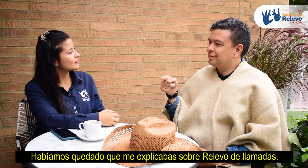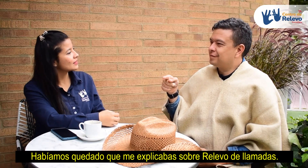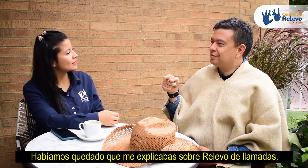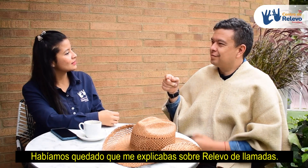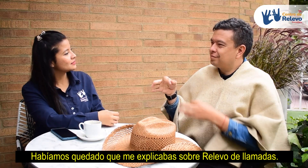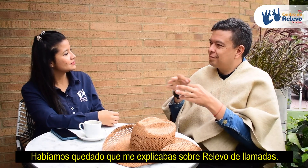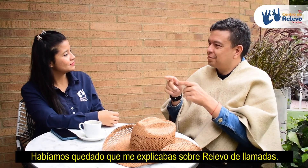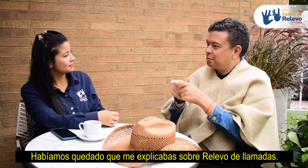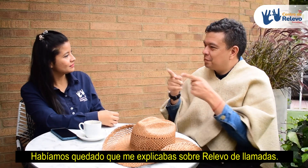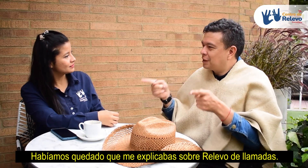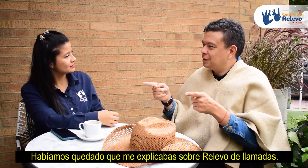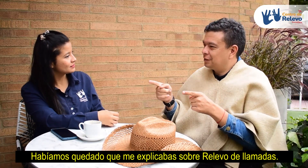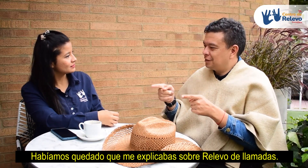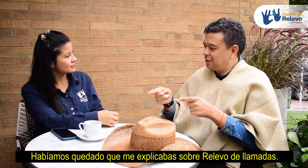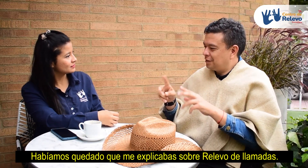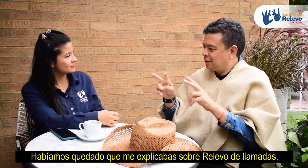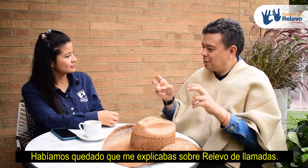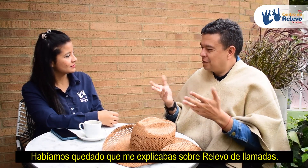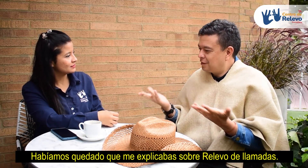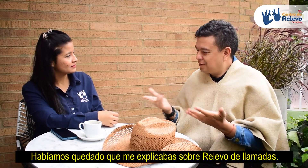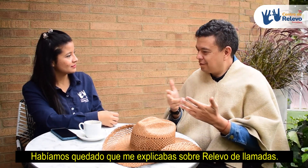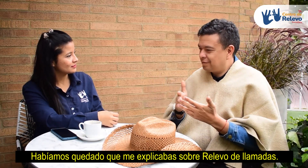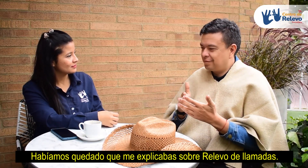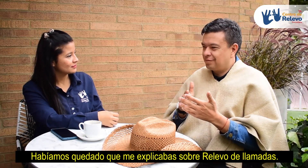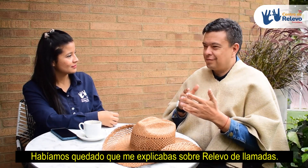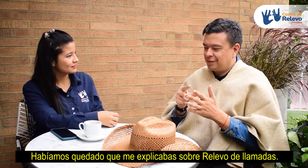Habíamos quedado que me explicabas sobre relevo de llamadas